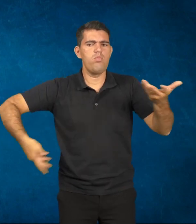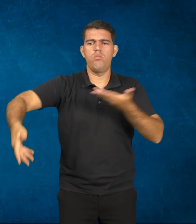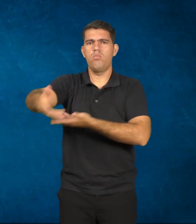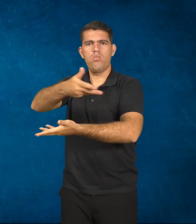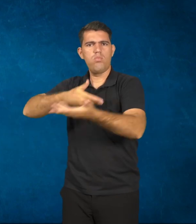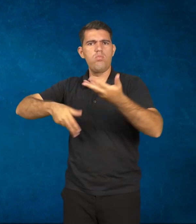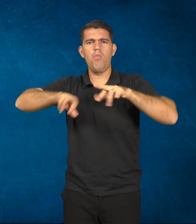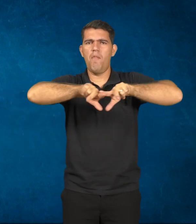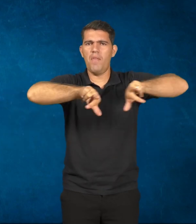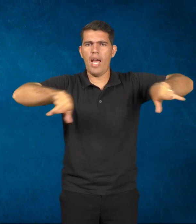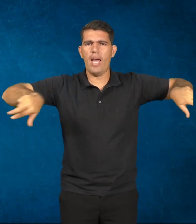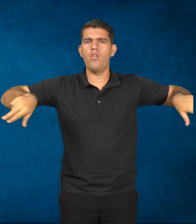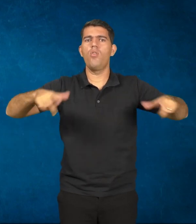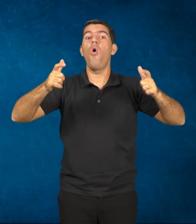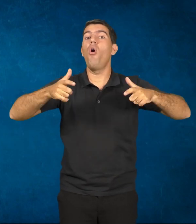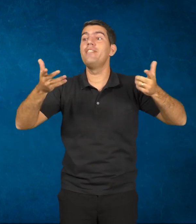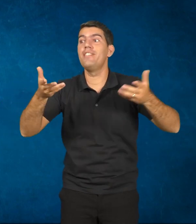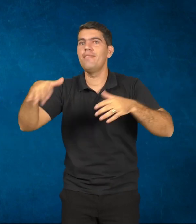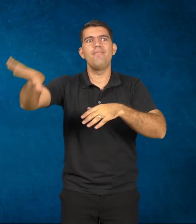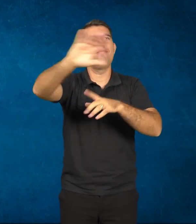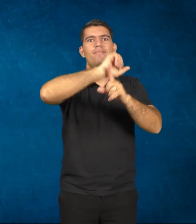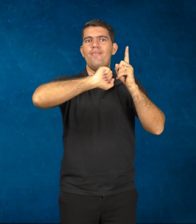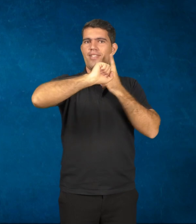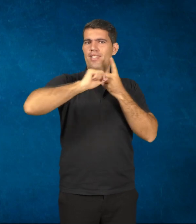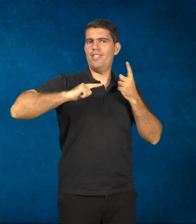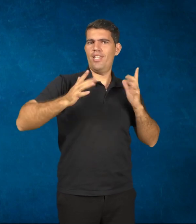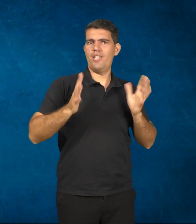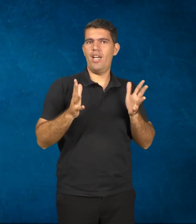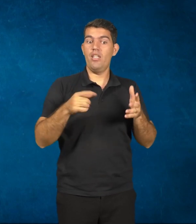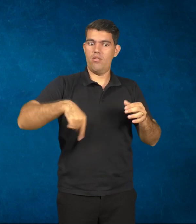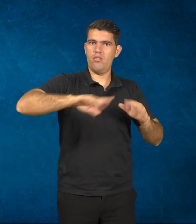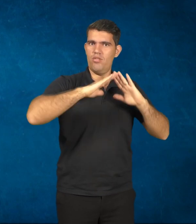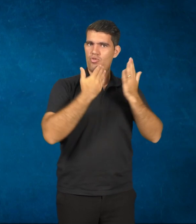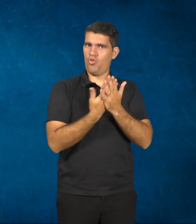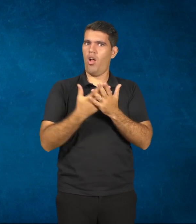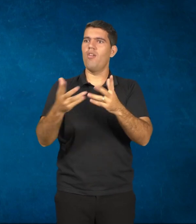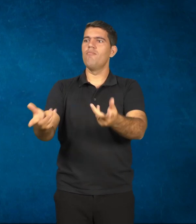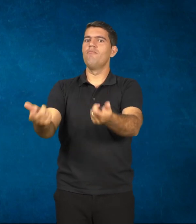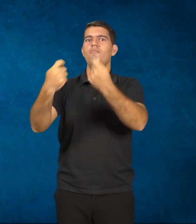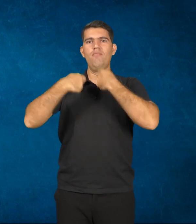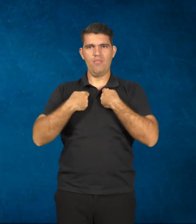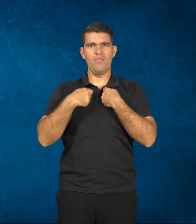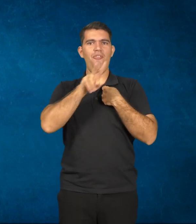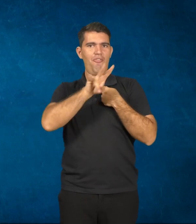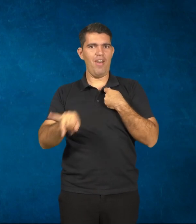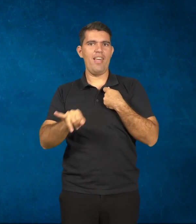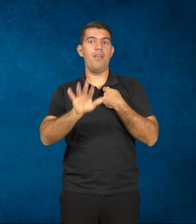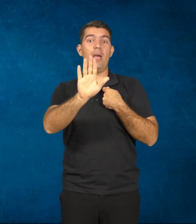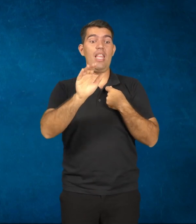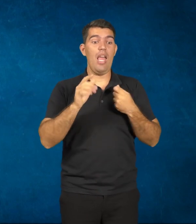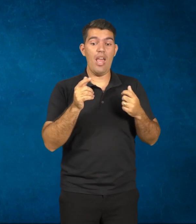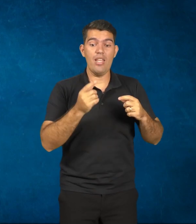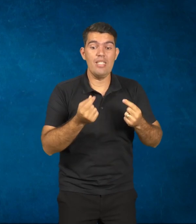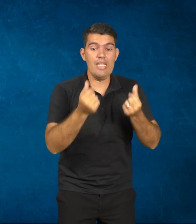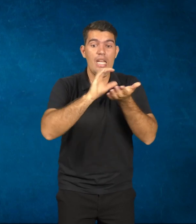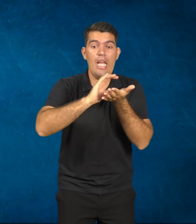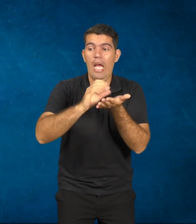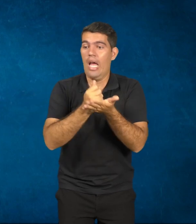estão disponíveis na sociedade e que a escola vai se apropriar, mesmo que ela não tenha esses recursos à mão. Porque a